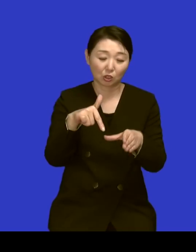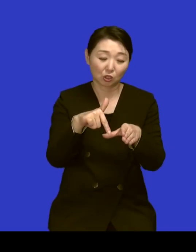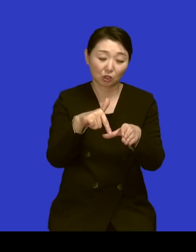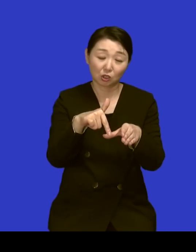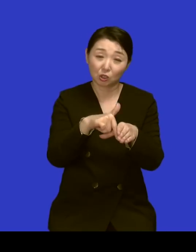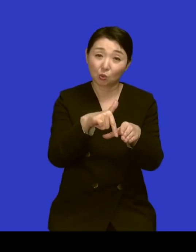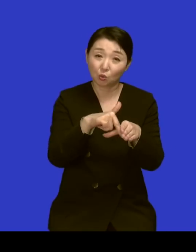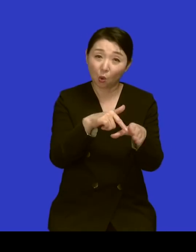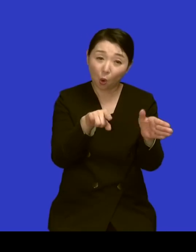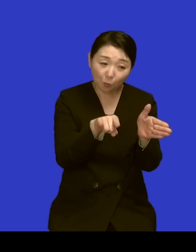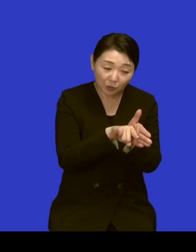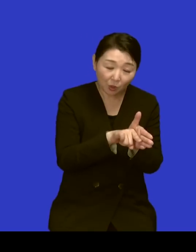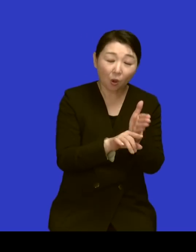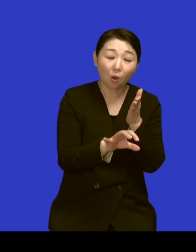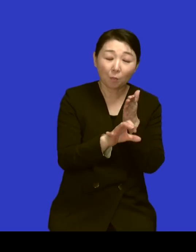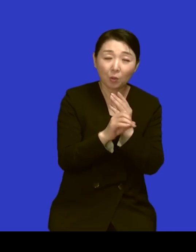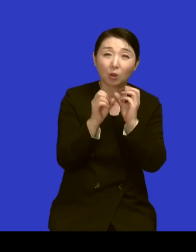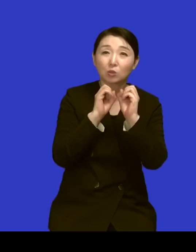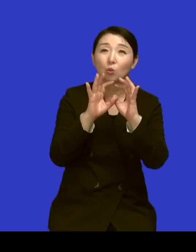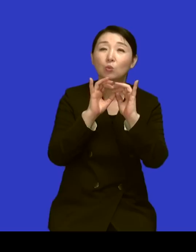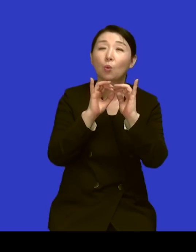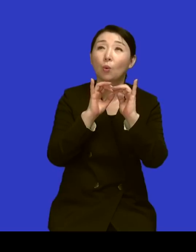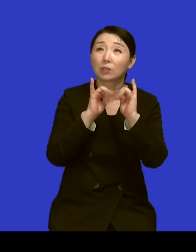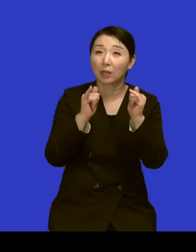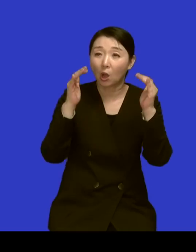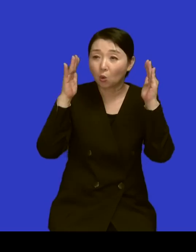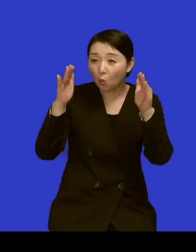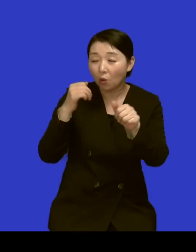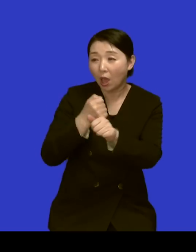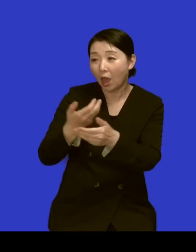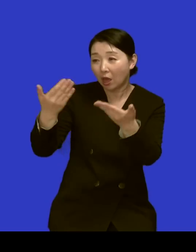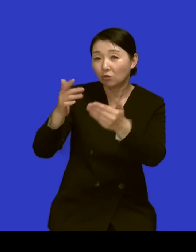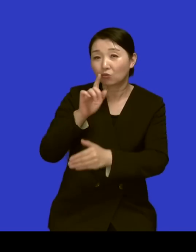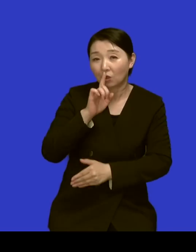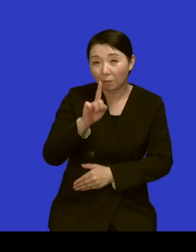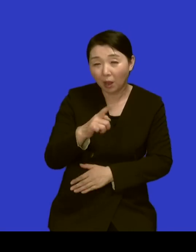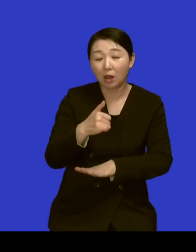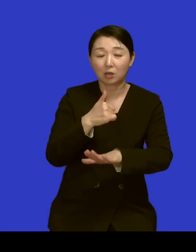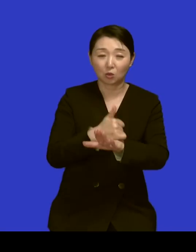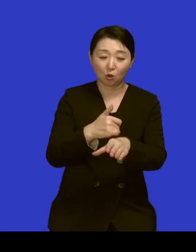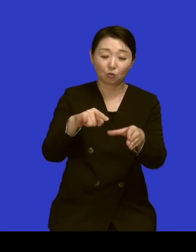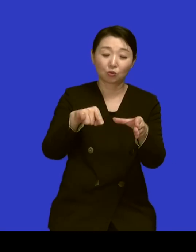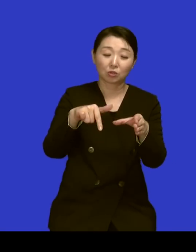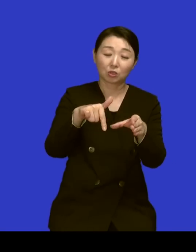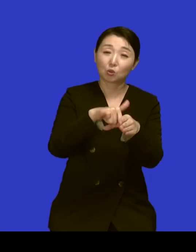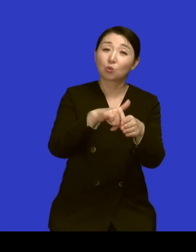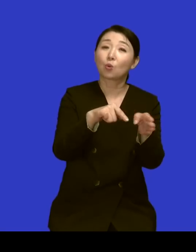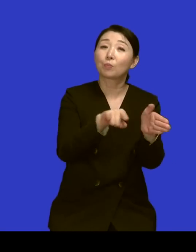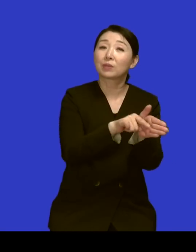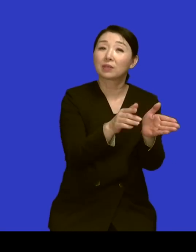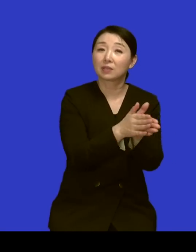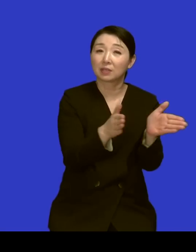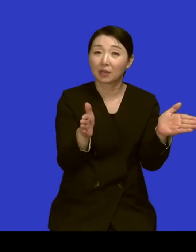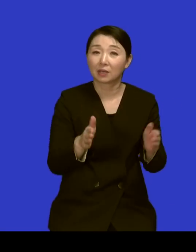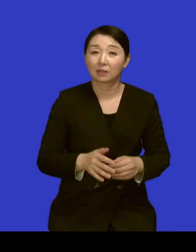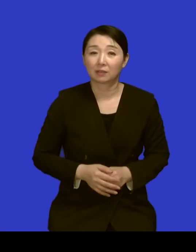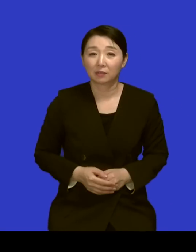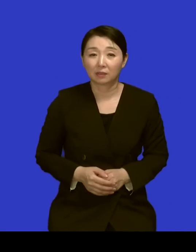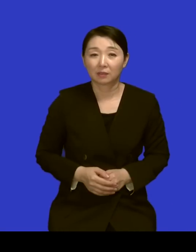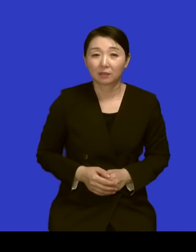성교사들이 공부를 시켜준다 하는 얘기를 듣고 기독교에 입문을 하세요 네 그러니까 이제 그 정신력이 대단한